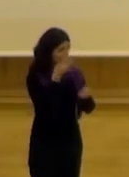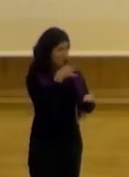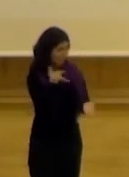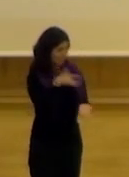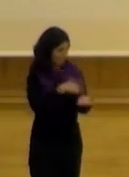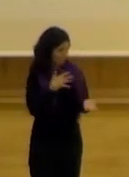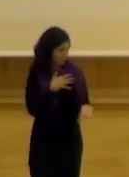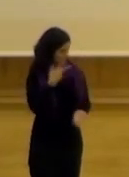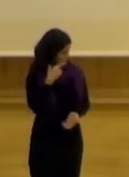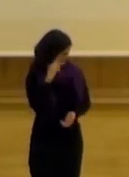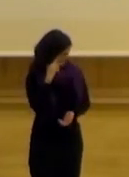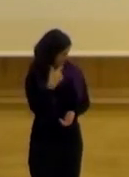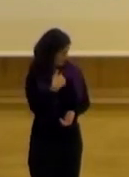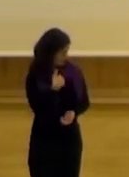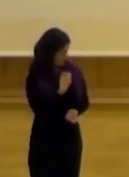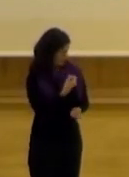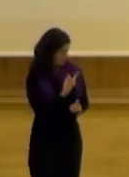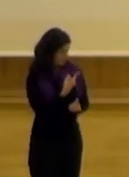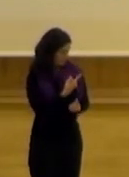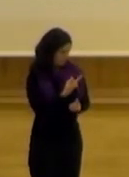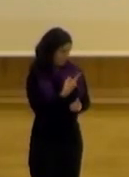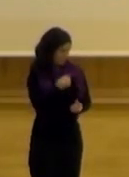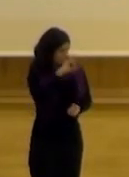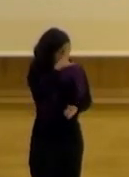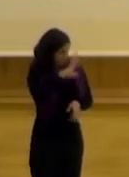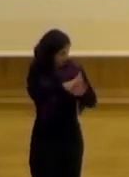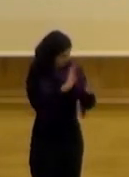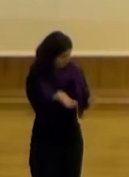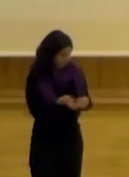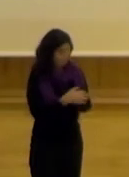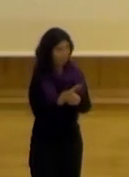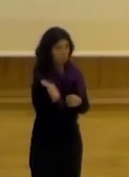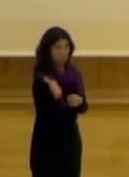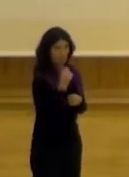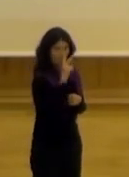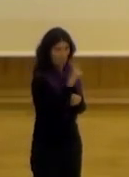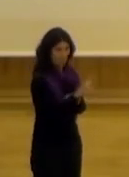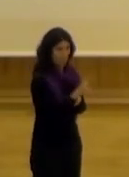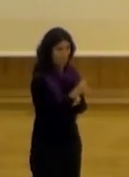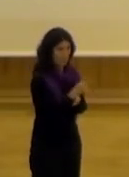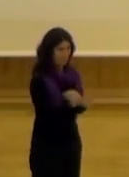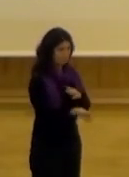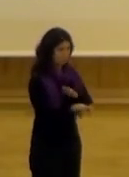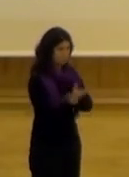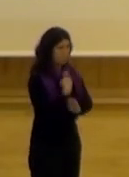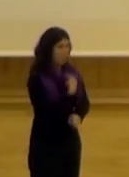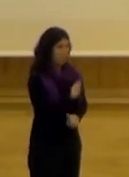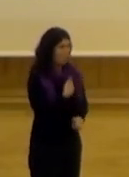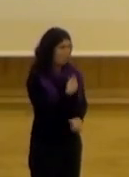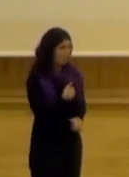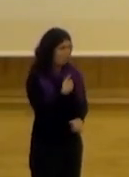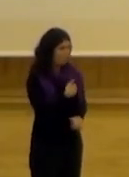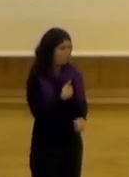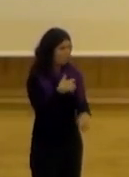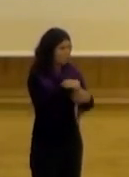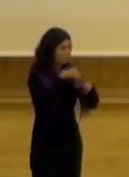raíz de una experiencia que tuve que a mí me dejó sorprendido hace casi dos años se montó una comisión